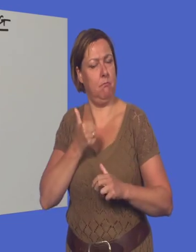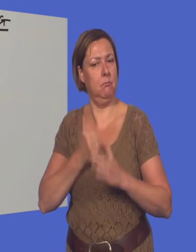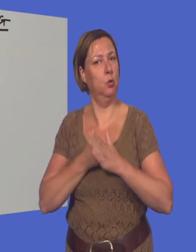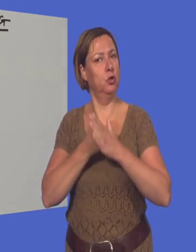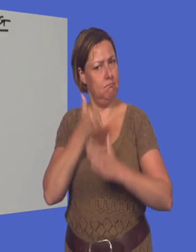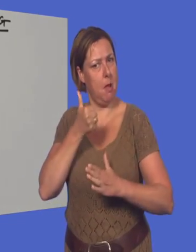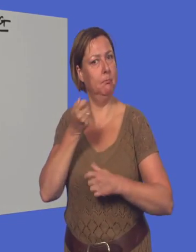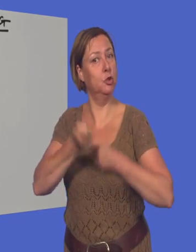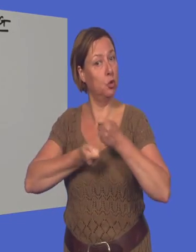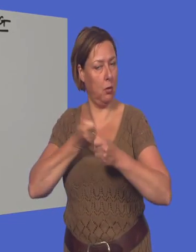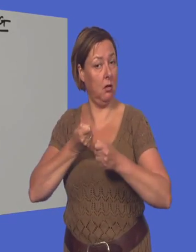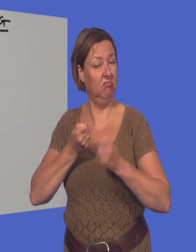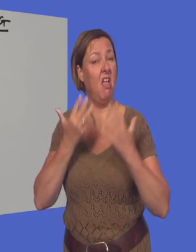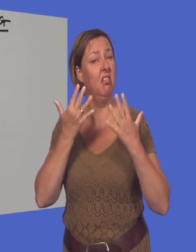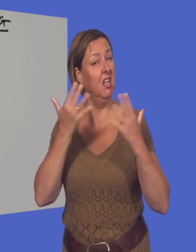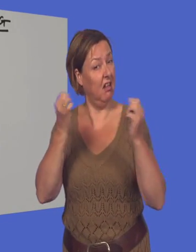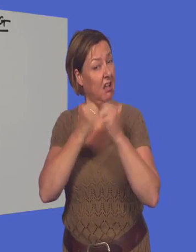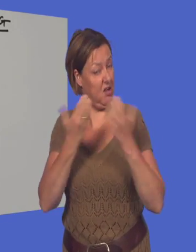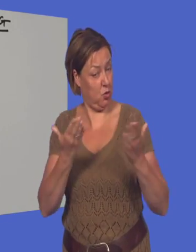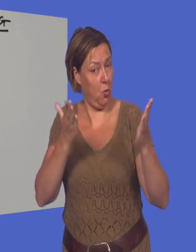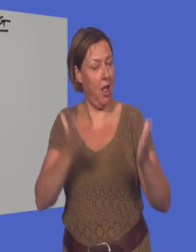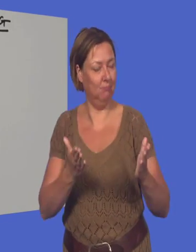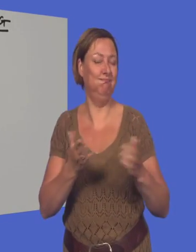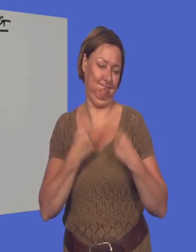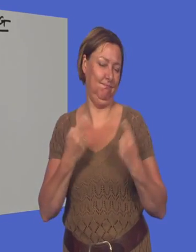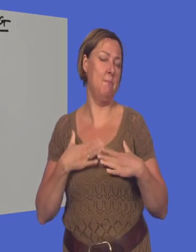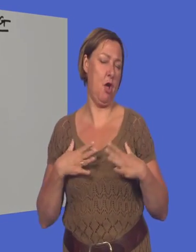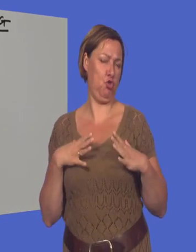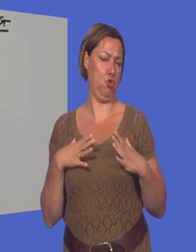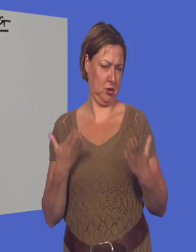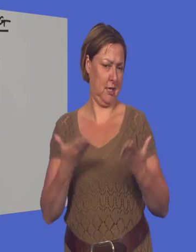Dat is al decennia lang zo en daar mogen we trots op zijn.